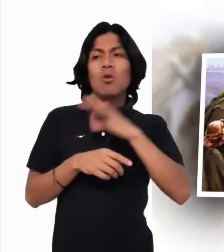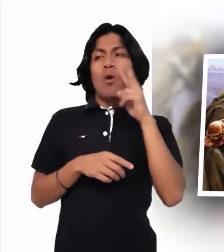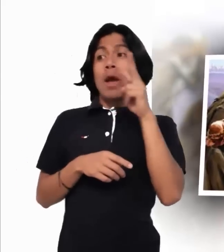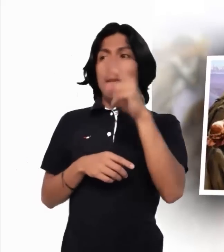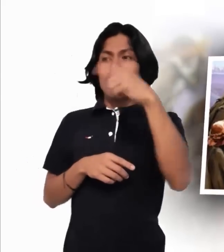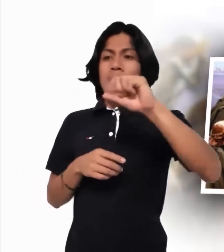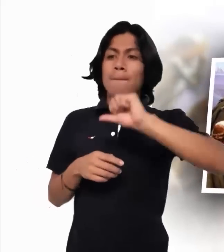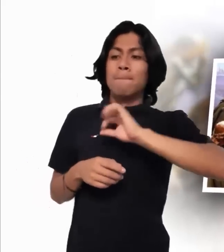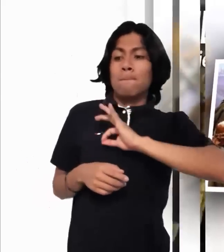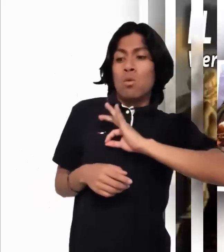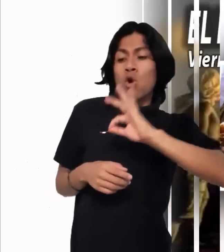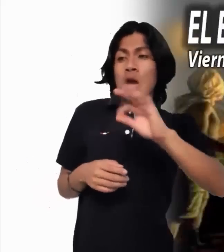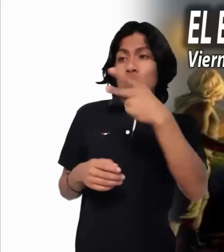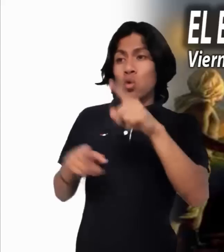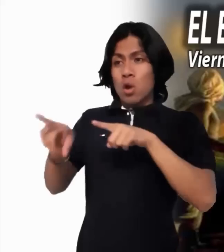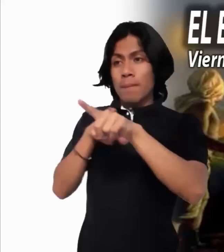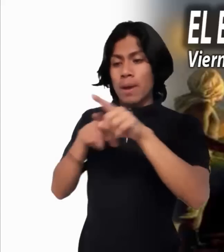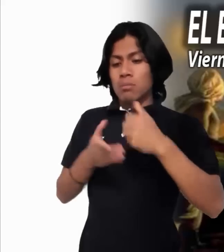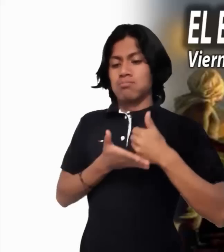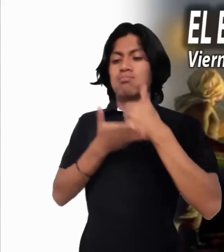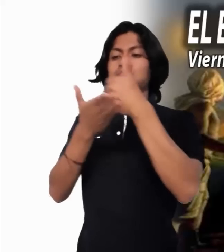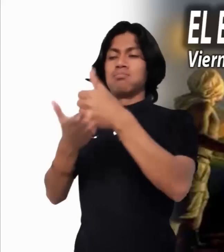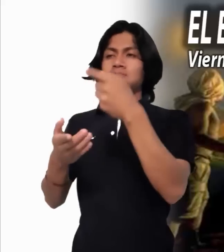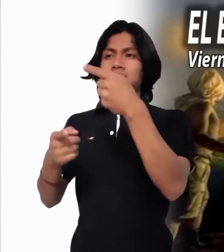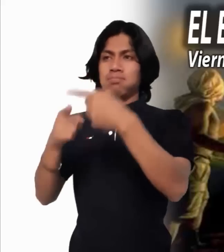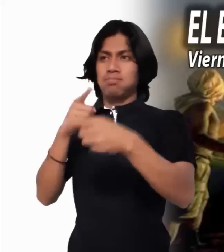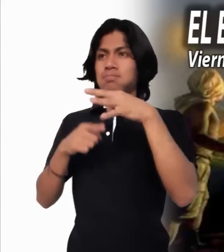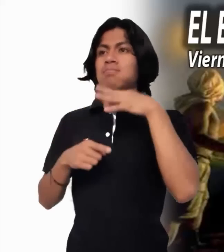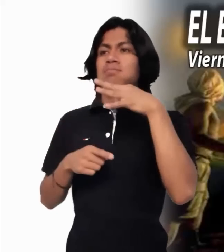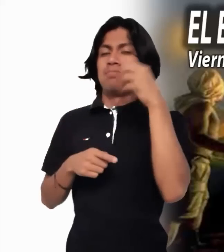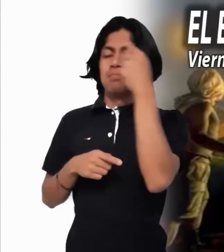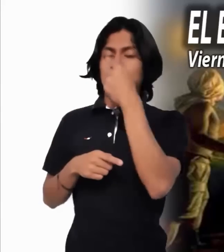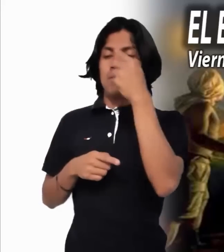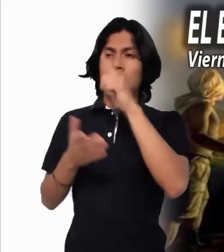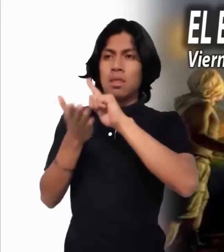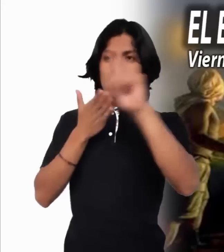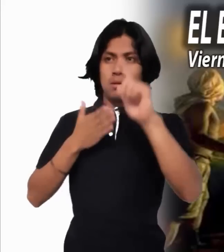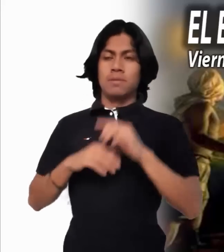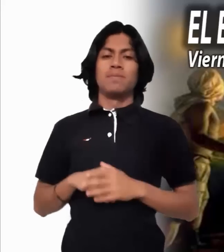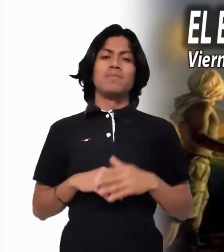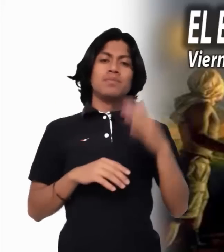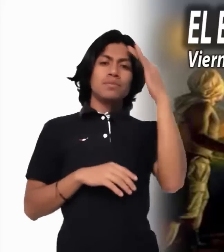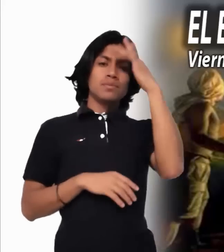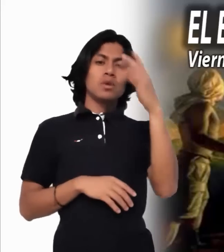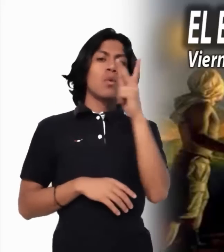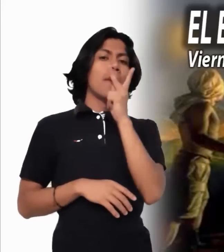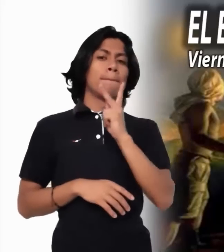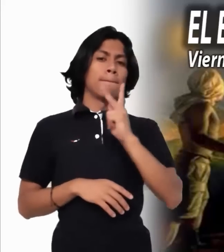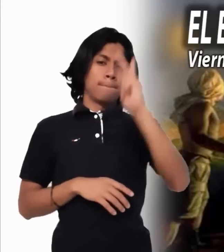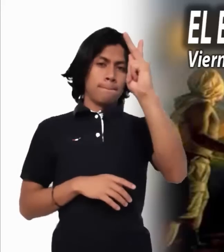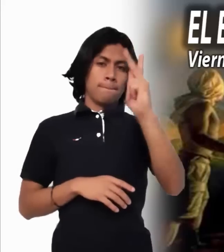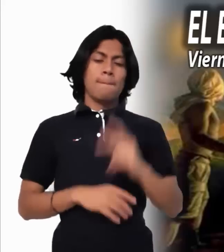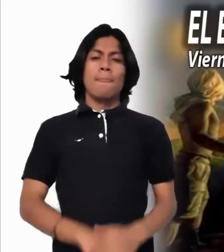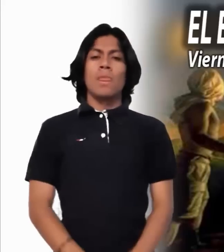Palabra del Señor. Para todos nosotros resulta muy conocido que